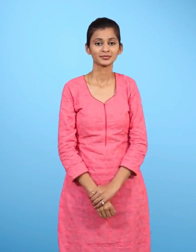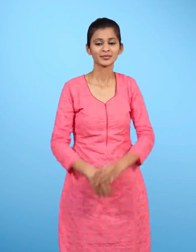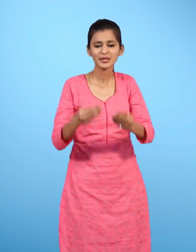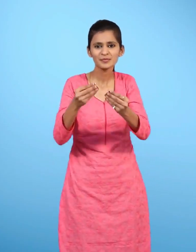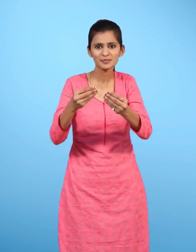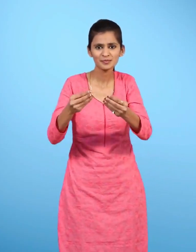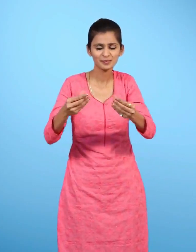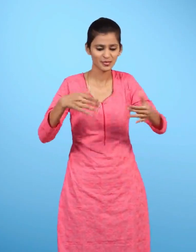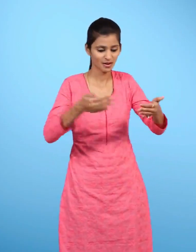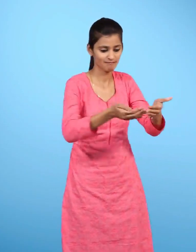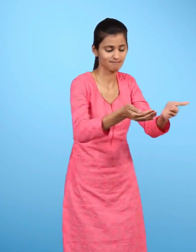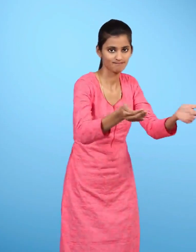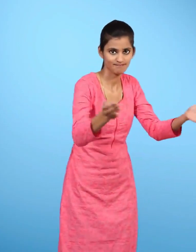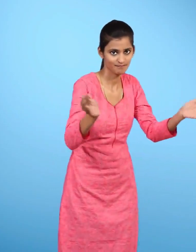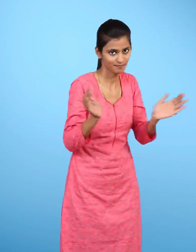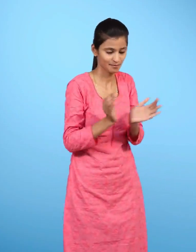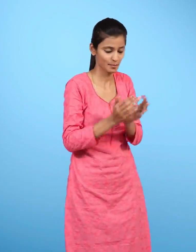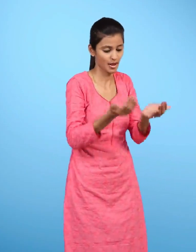मिट्टी का एक चोड़े मुगा बरतन लो